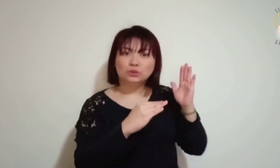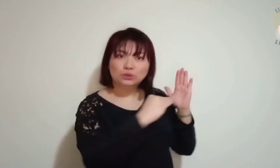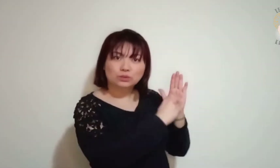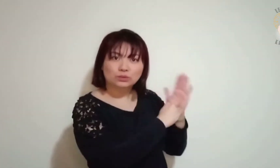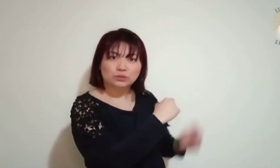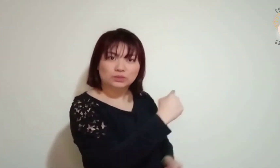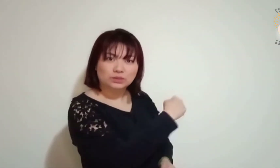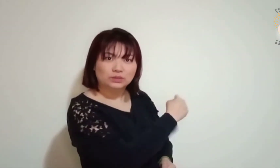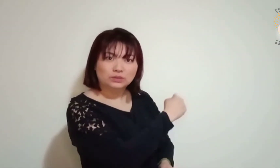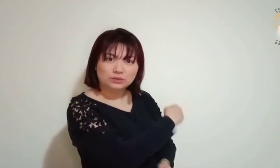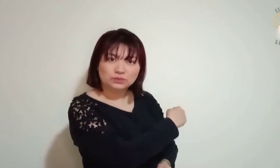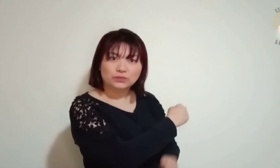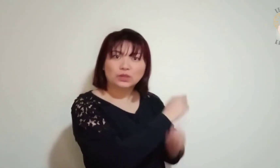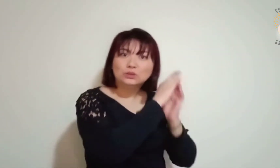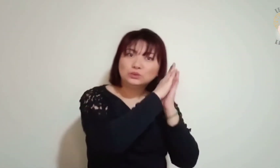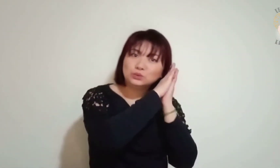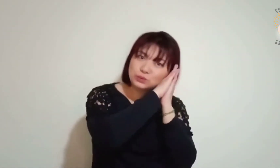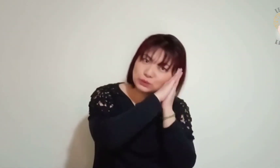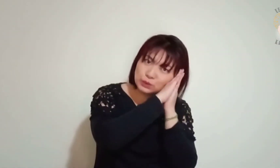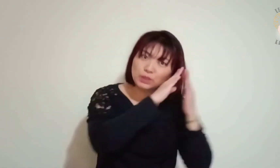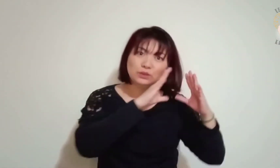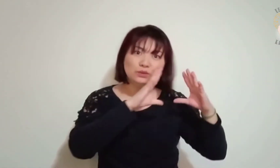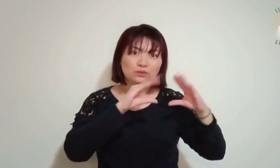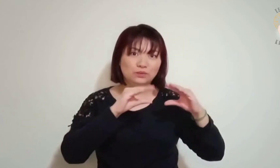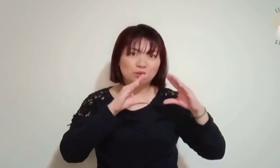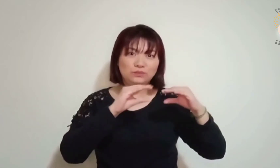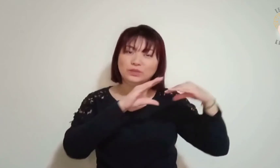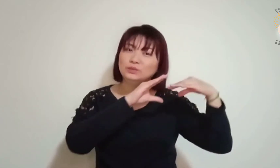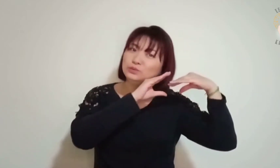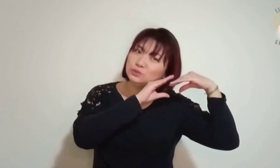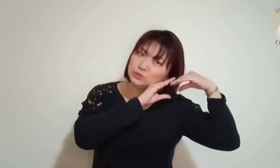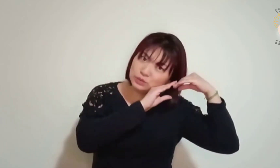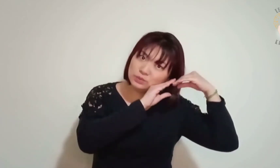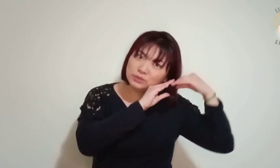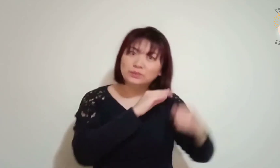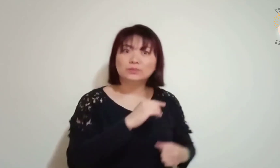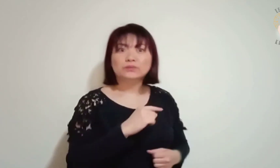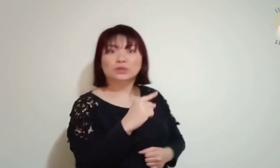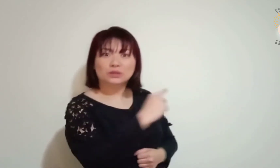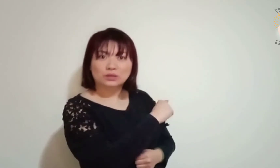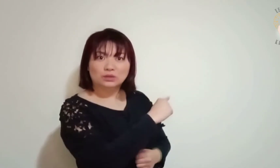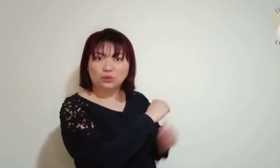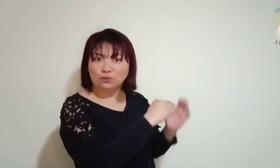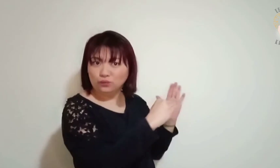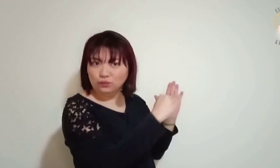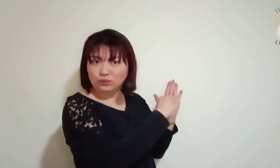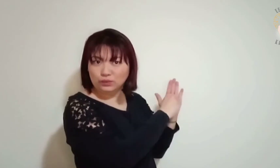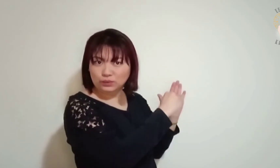Jesus estava na parte de trás Dormindo sobre um travesseiro